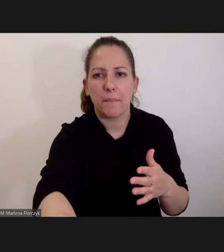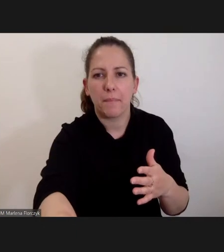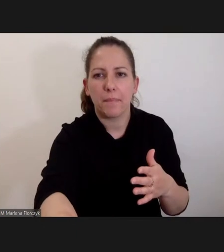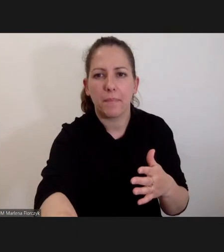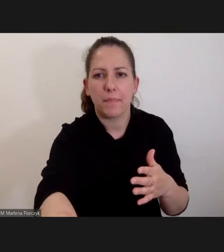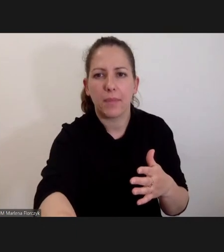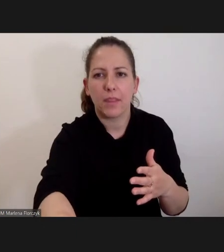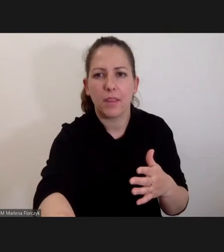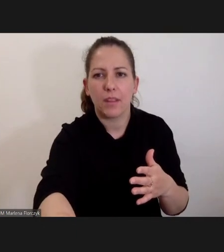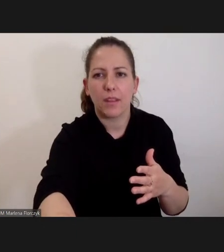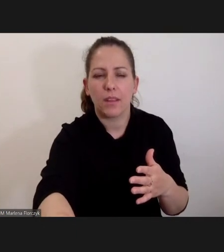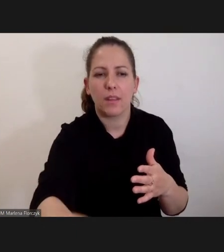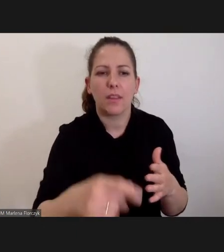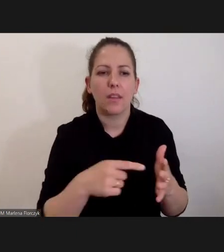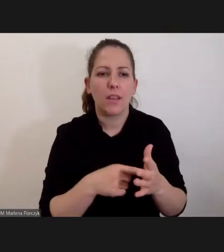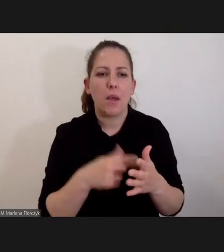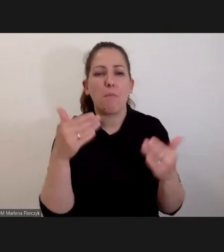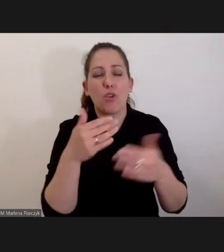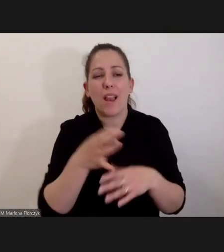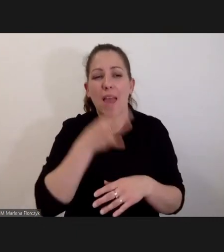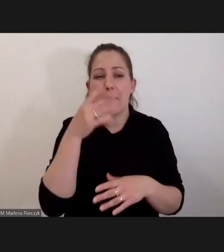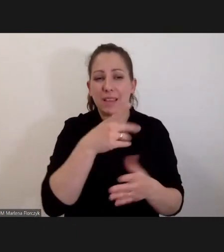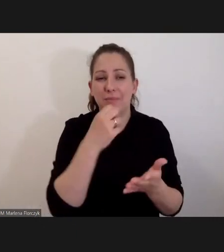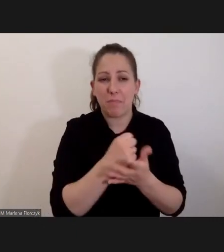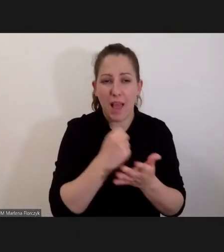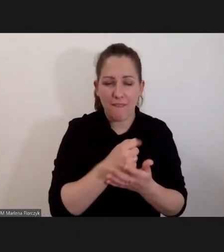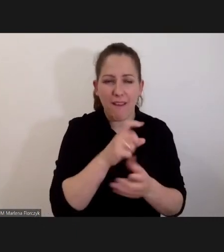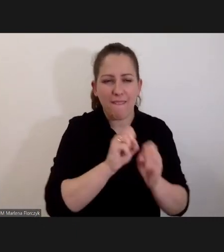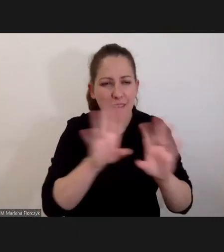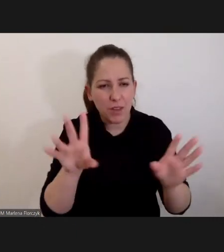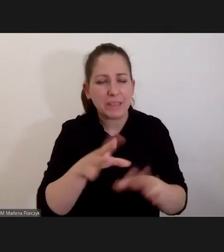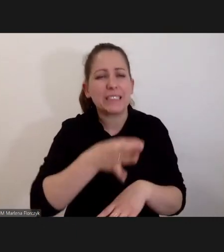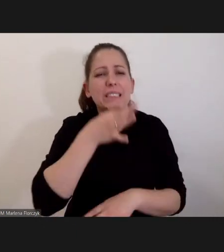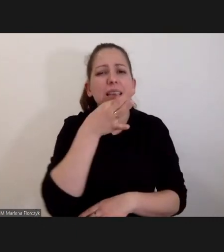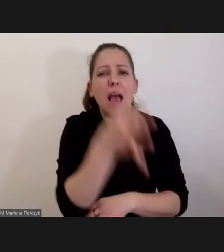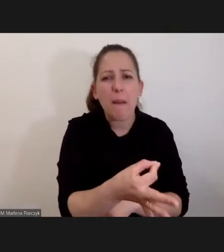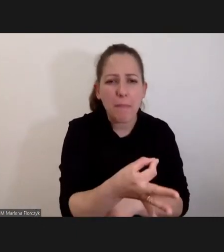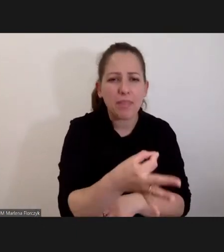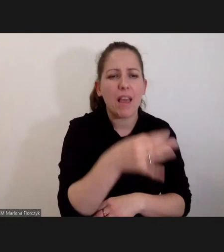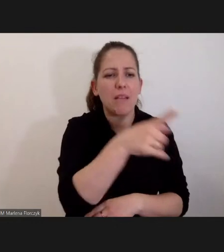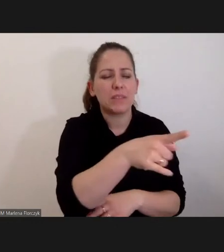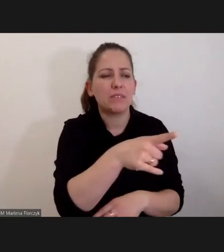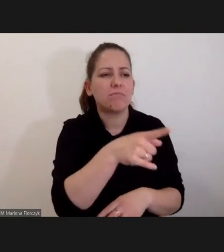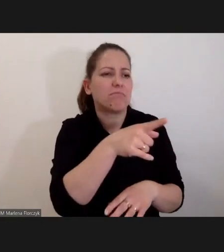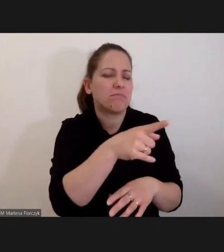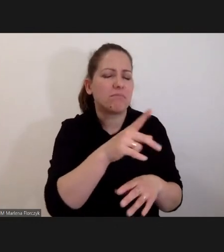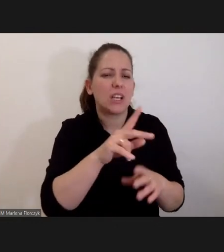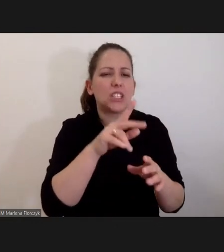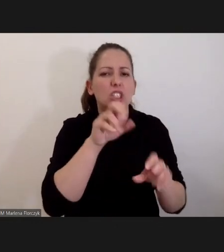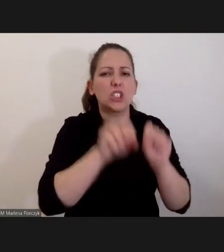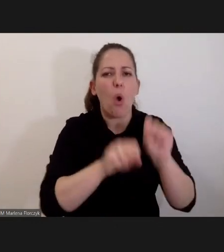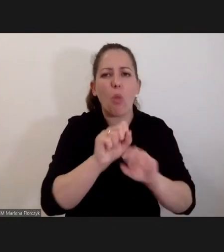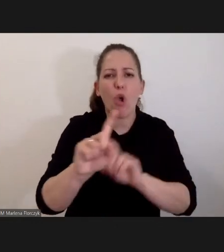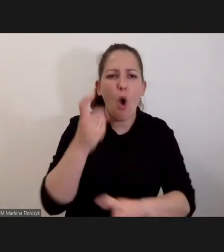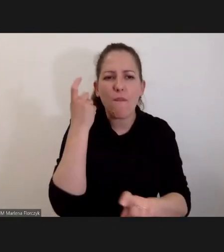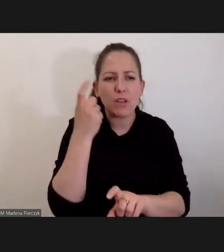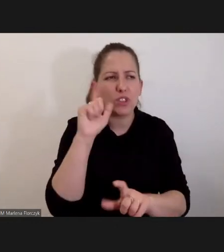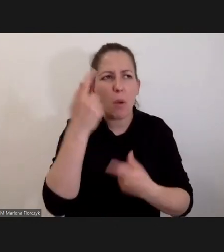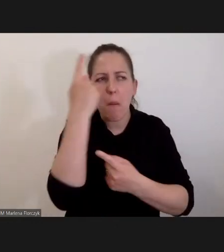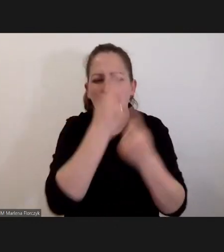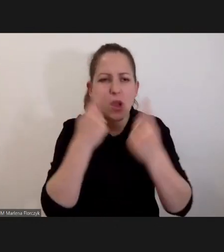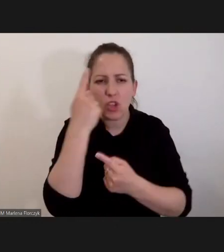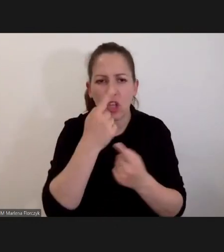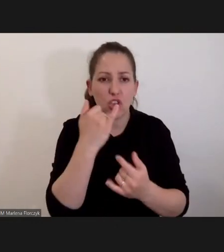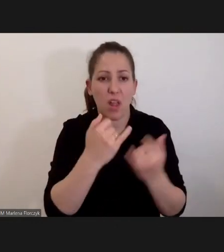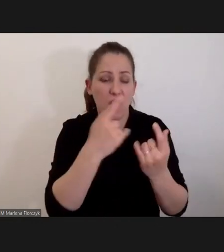Czyli sędziowie mówią tak, może lepiej tą sprawę jednak wyjaśnijmy, zapytajmy, mówiąc krótko, sądu odwoławczego, co o tym myśli. Jeżeli oni